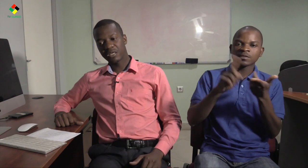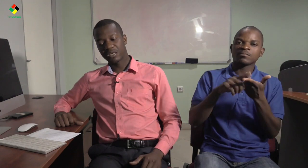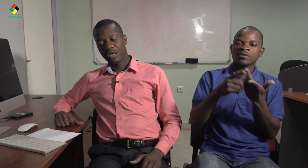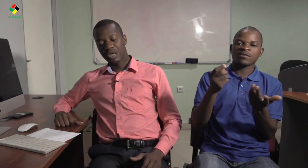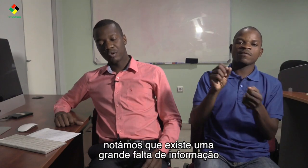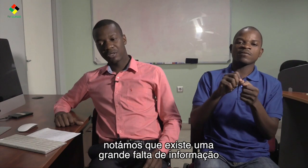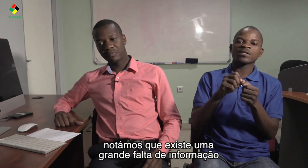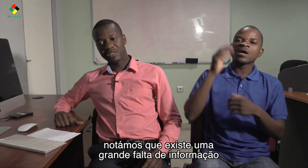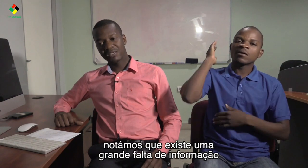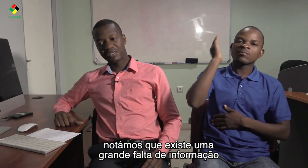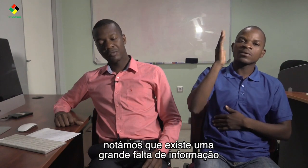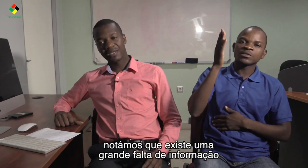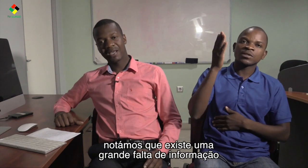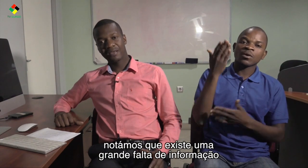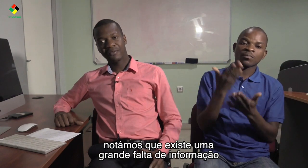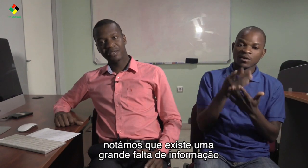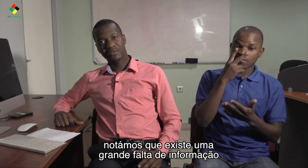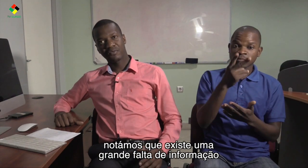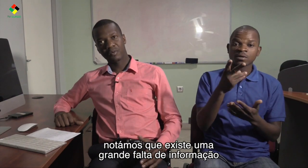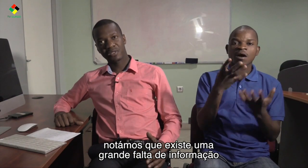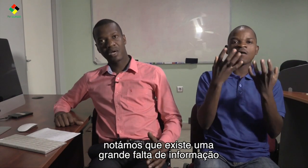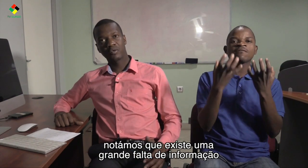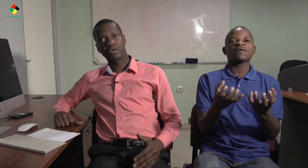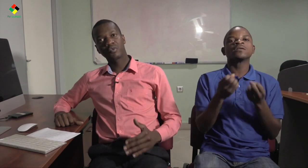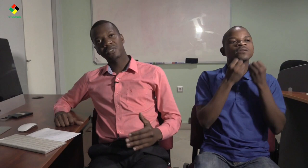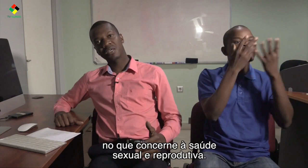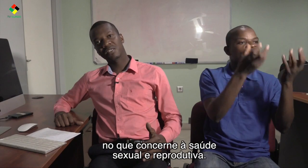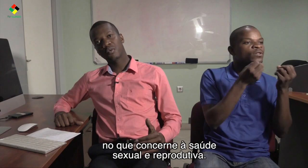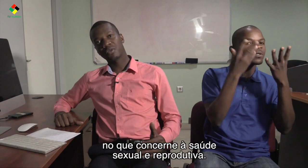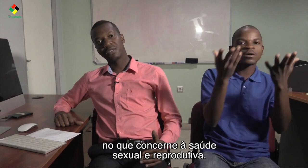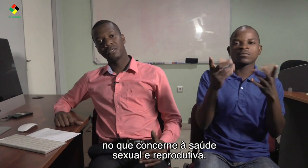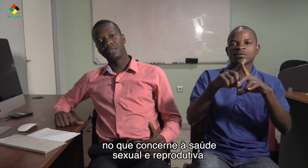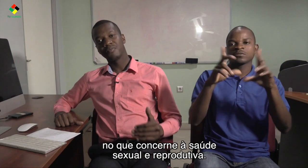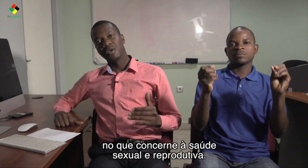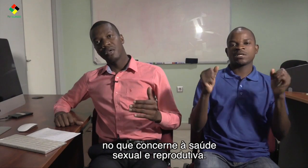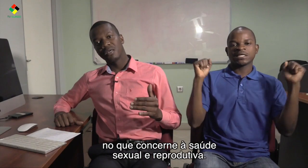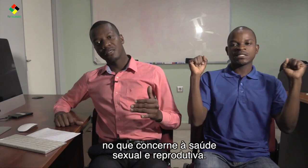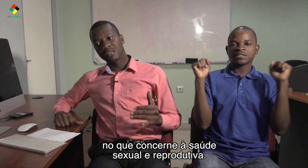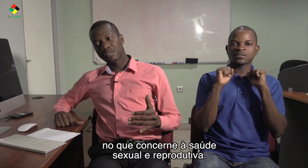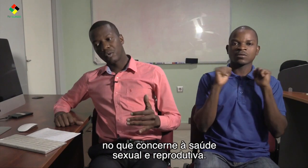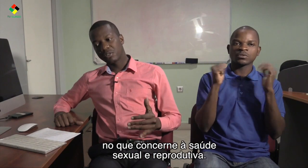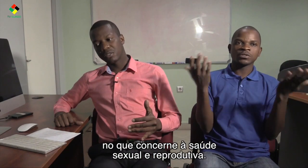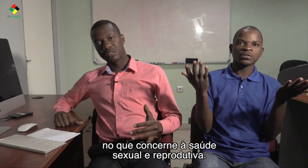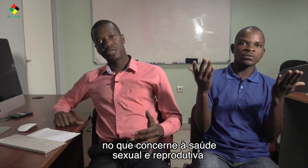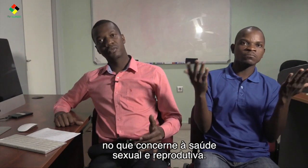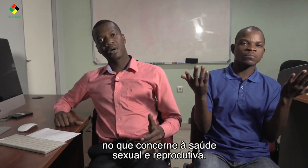que notamos que existe uma grande falta de informação no que concerna a saúde sexual